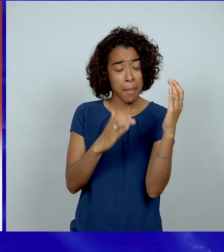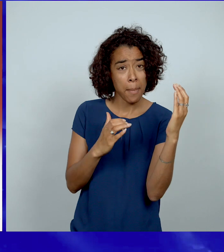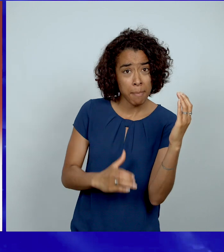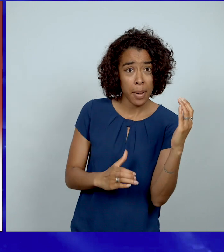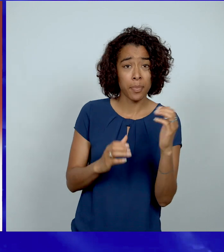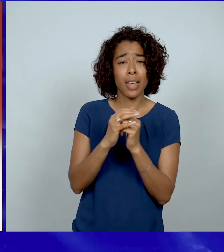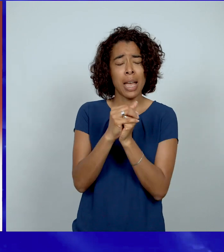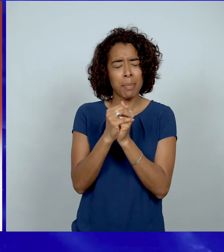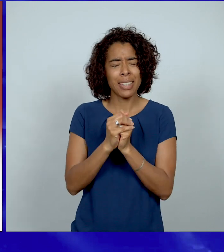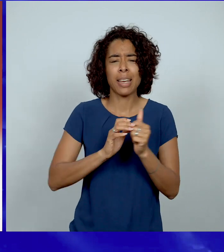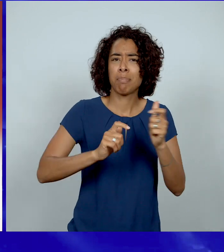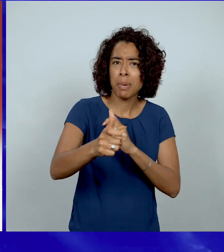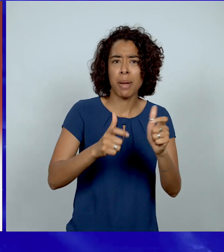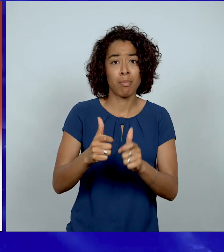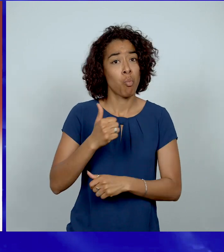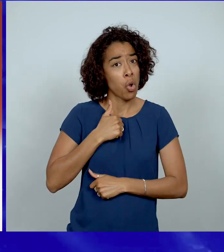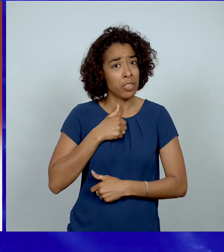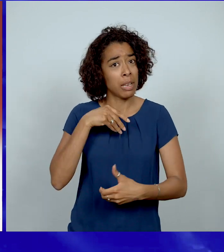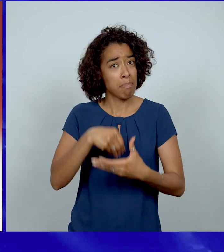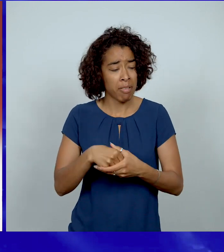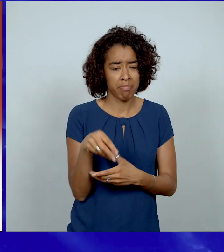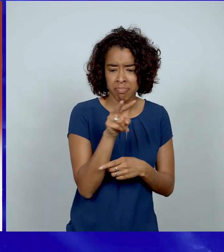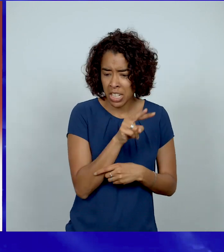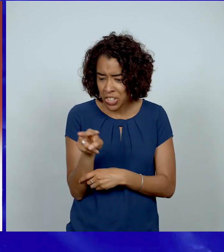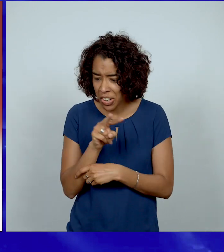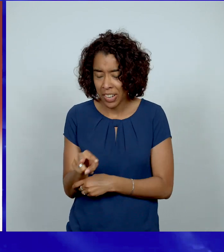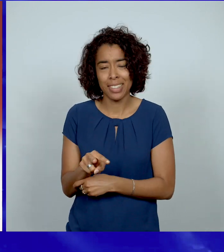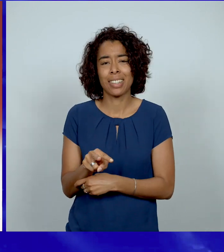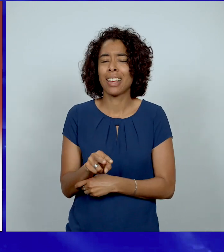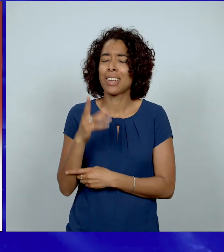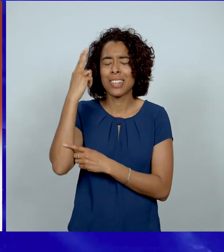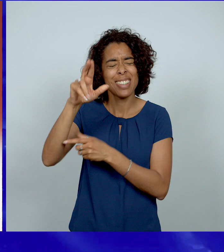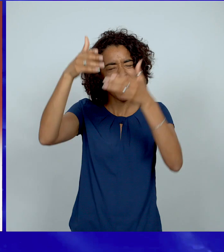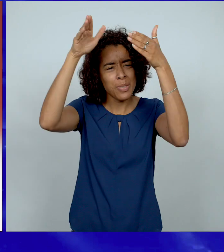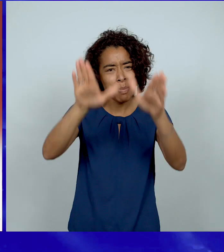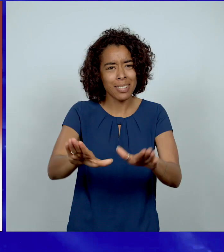priez les uns pour les autres. Moi aussi, j'y vais régulièrement. Et que le Seigneur vous bénisse. À bientôt. Bye bye.